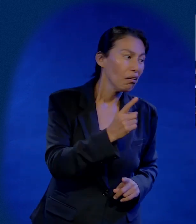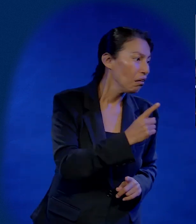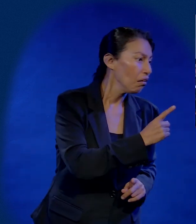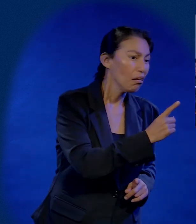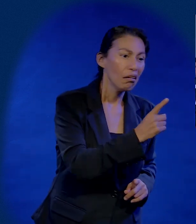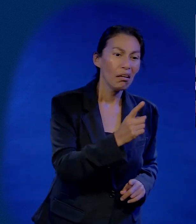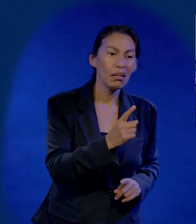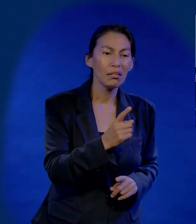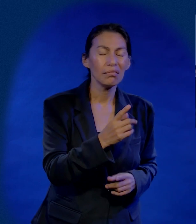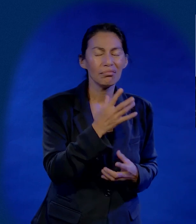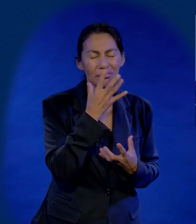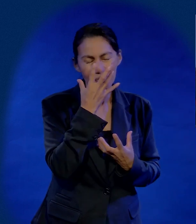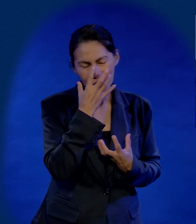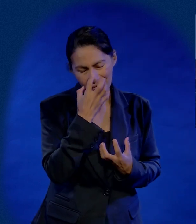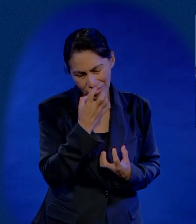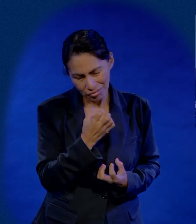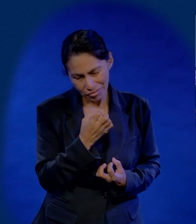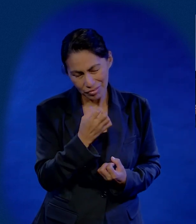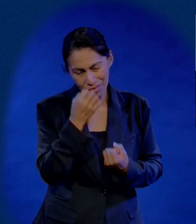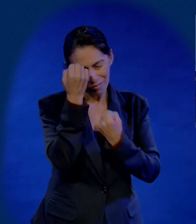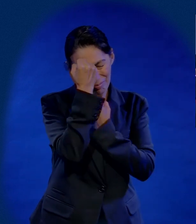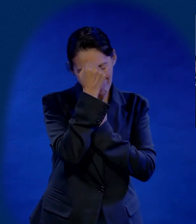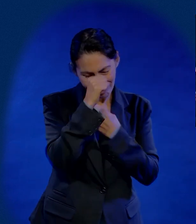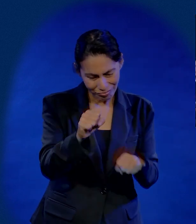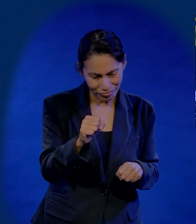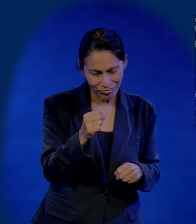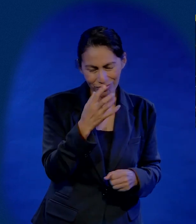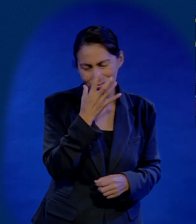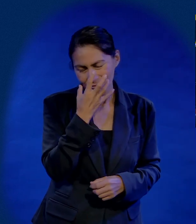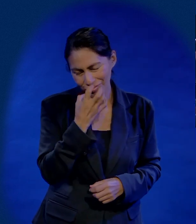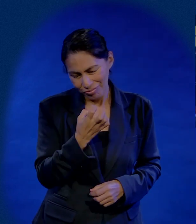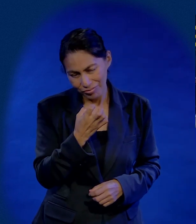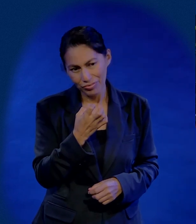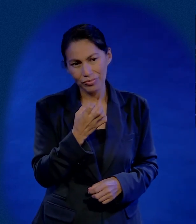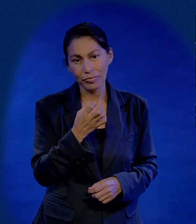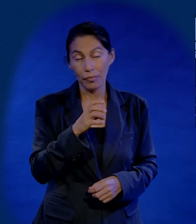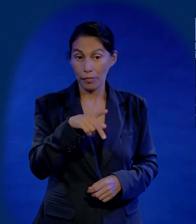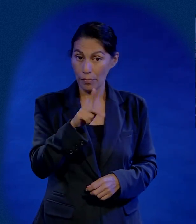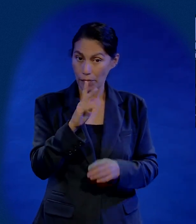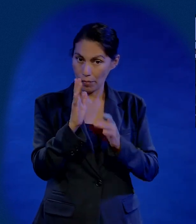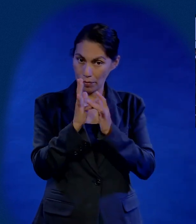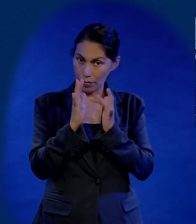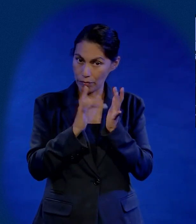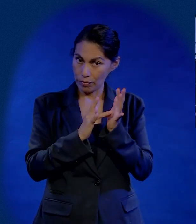correctas, vivimos una vida espiritual amargada, triste, aburrida.